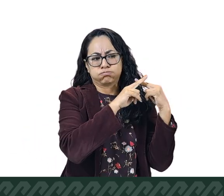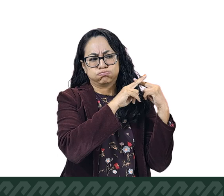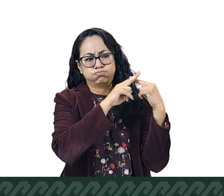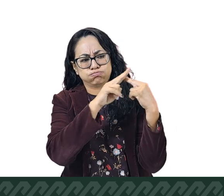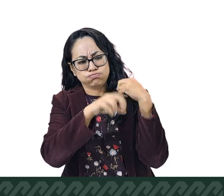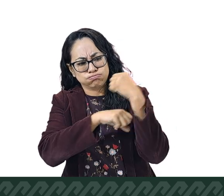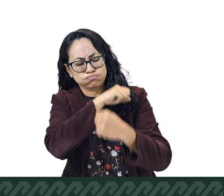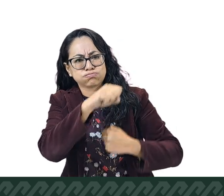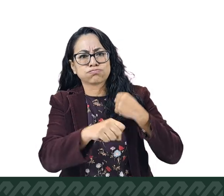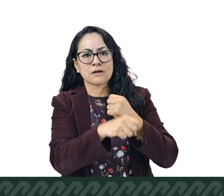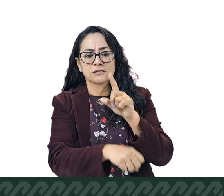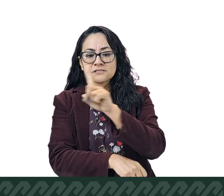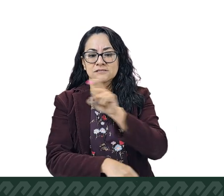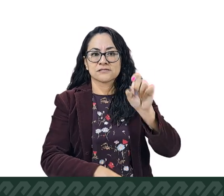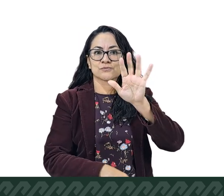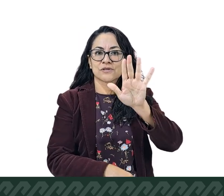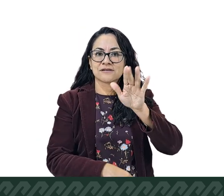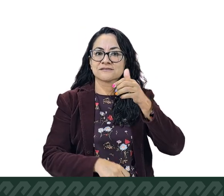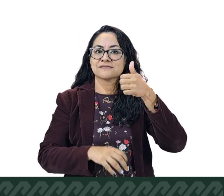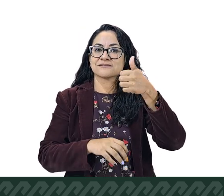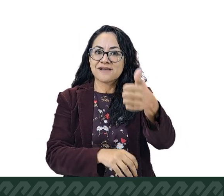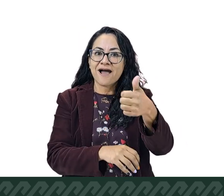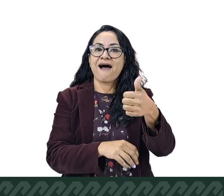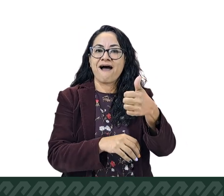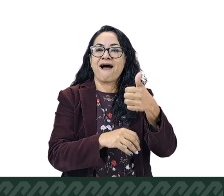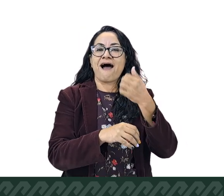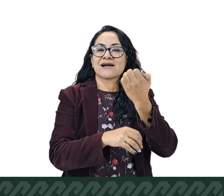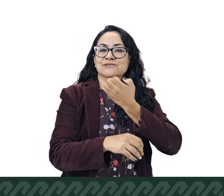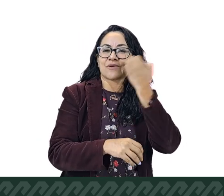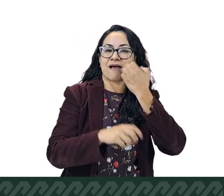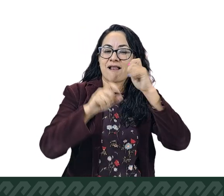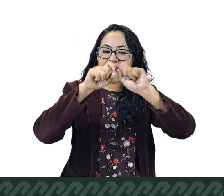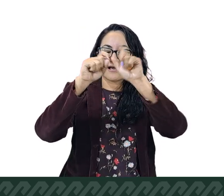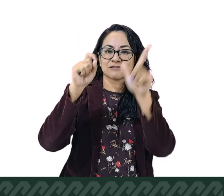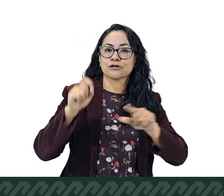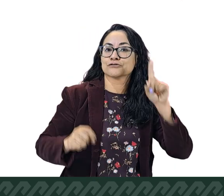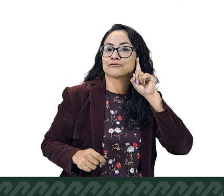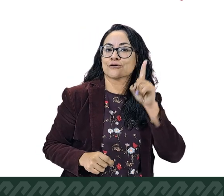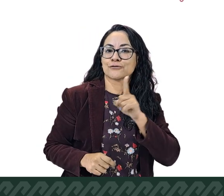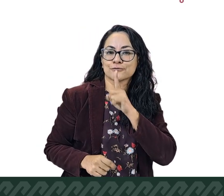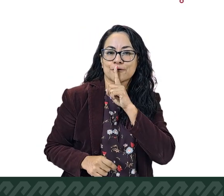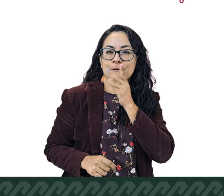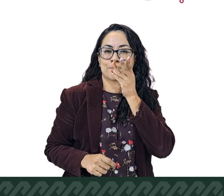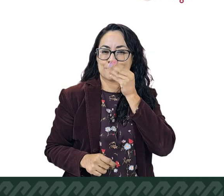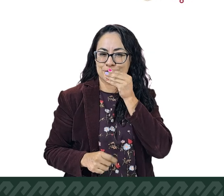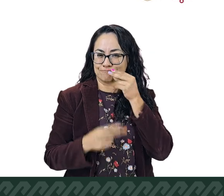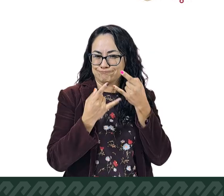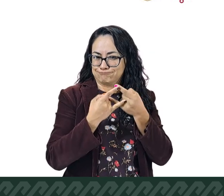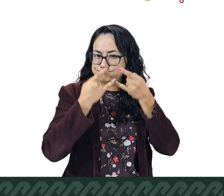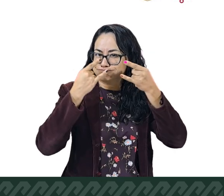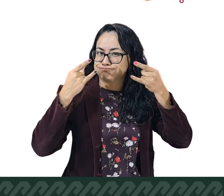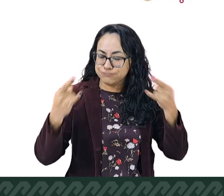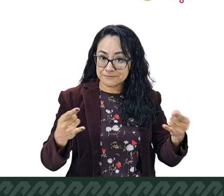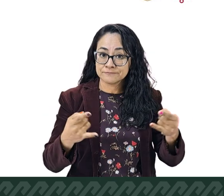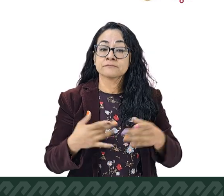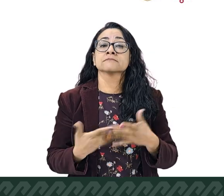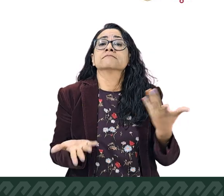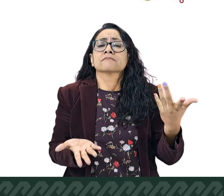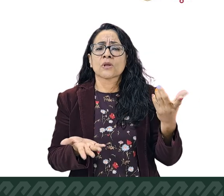Escuela Nacional de Sordomudos. La cita es el martes 28